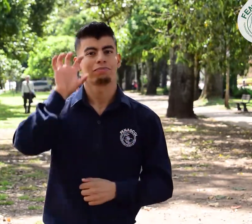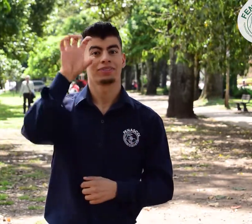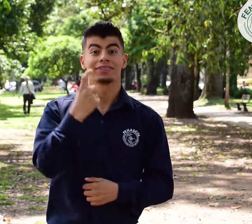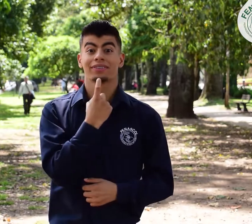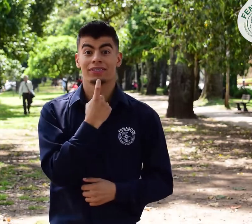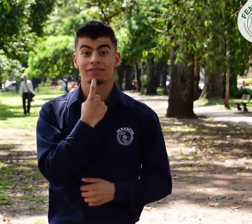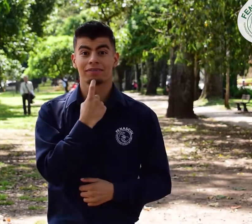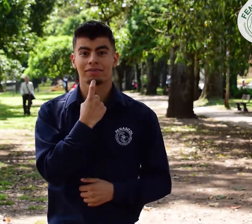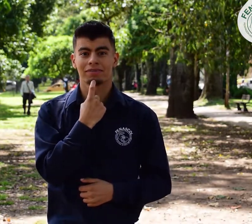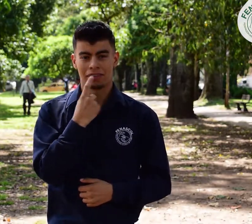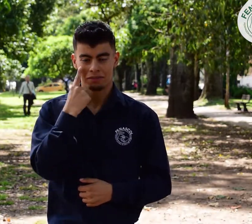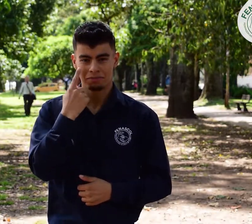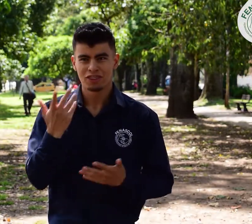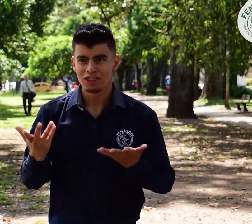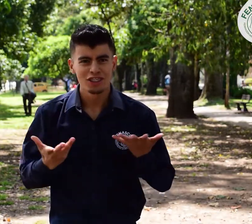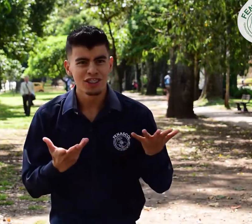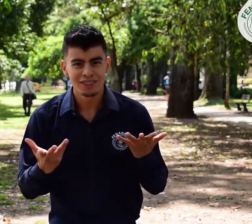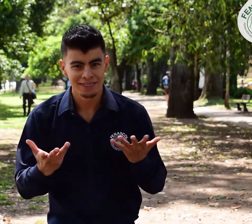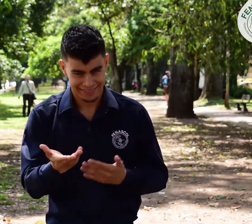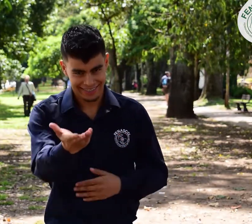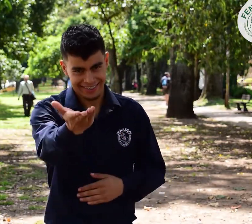veamos su ubicación